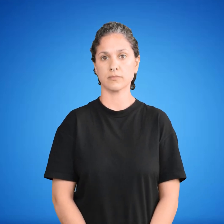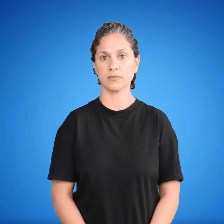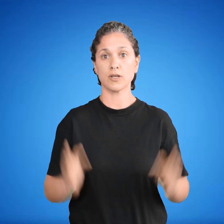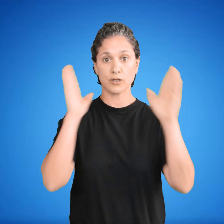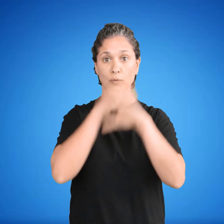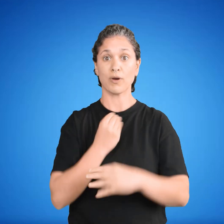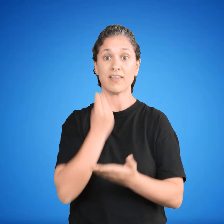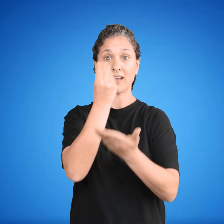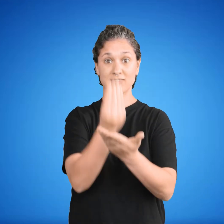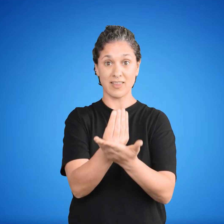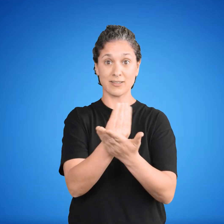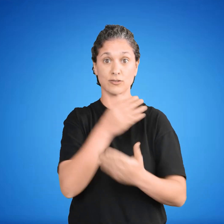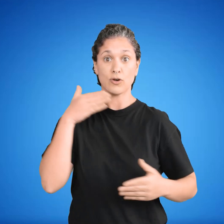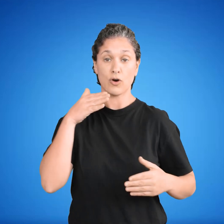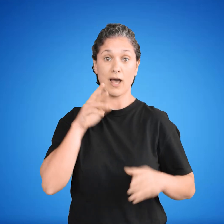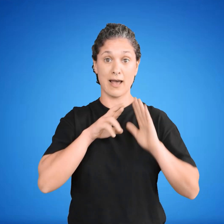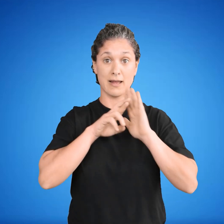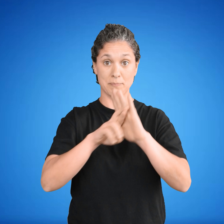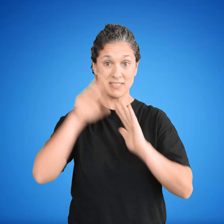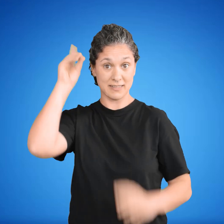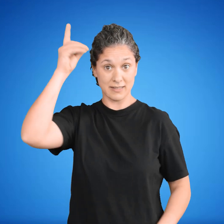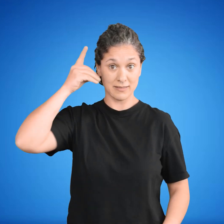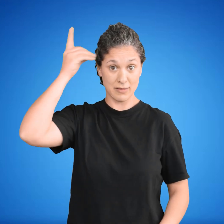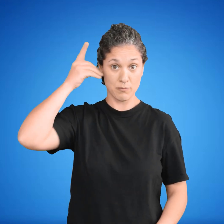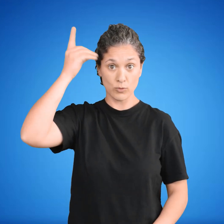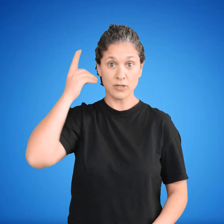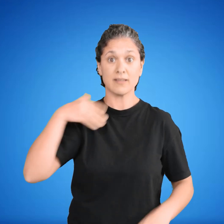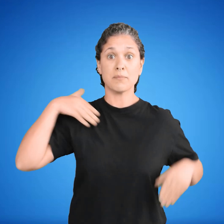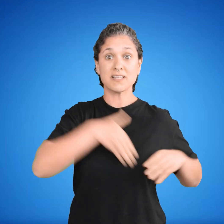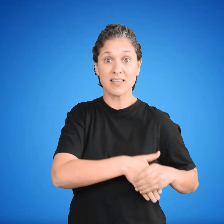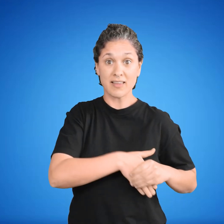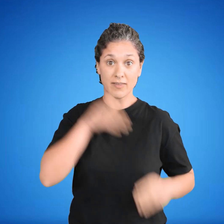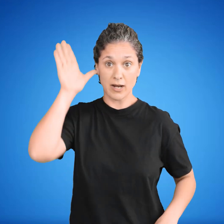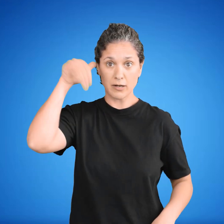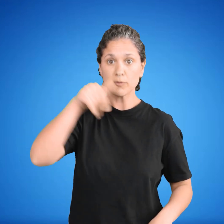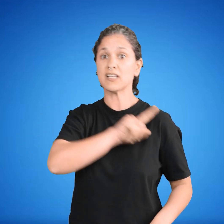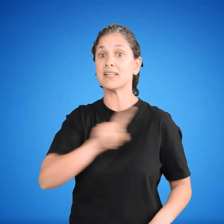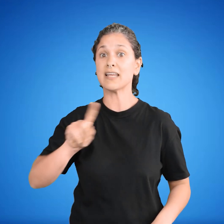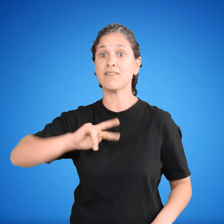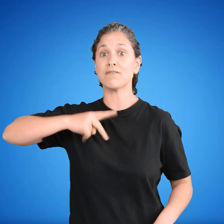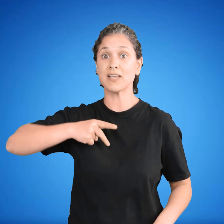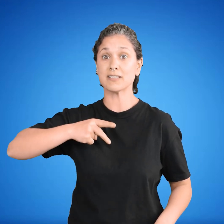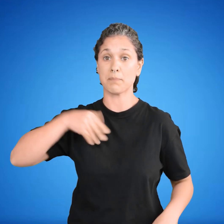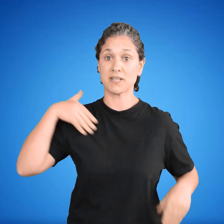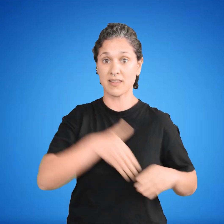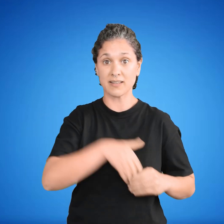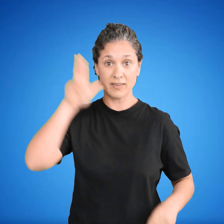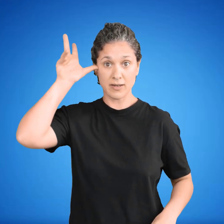No pueden ser candidatos a representantes el Presidente de la República, el Vicepresidente de la República y los